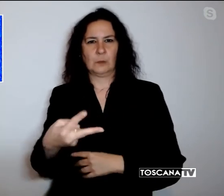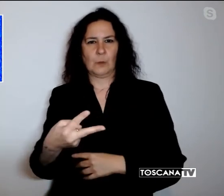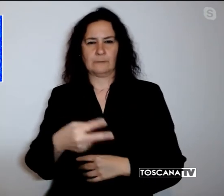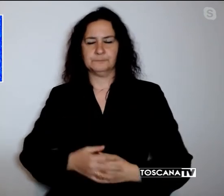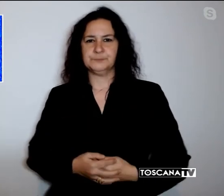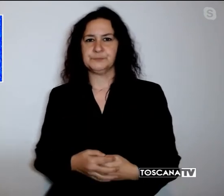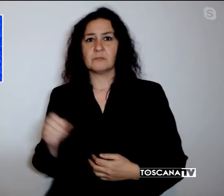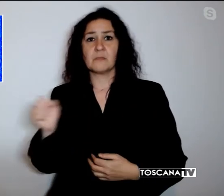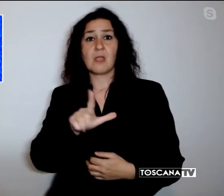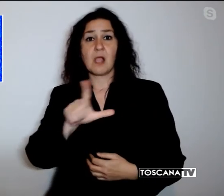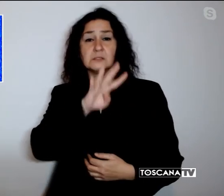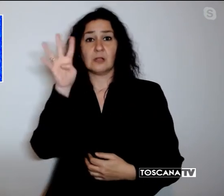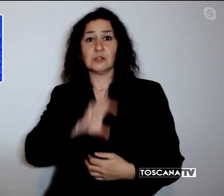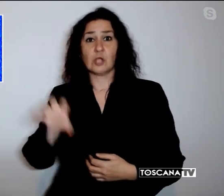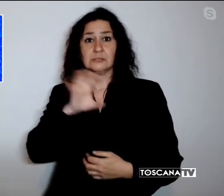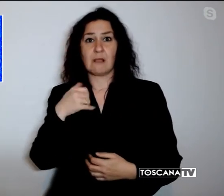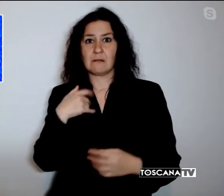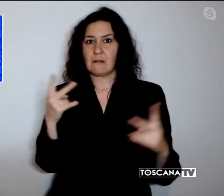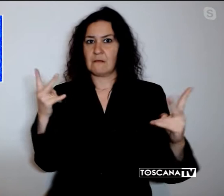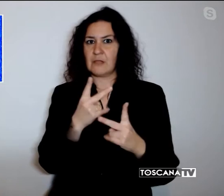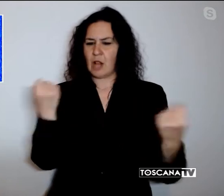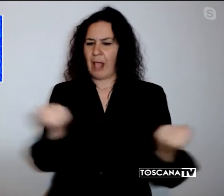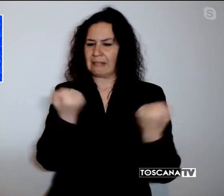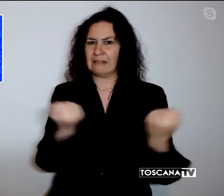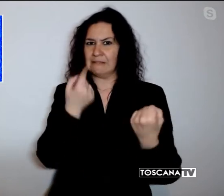hanno dunque in corso questa attività.